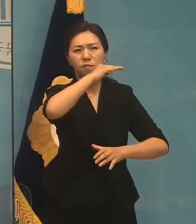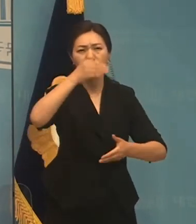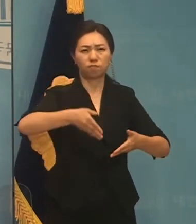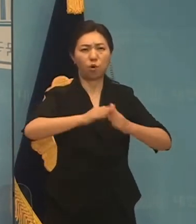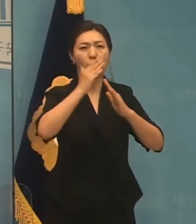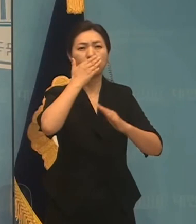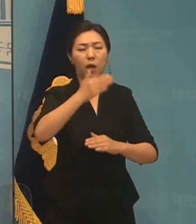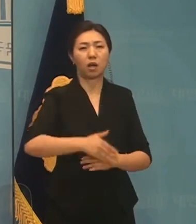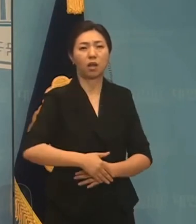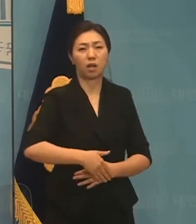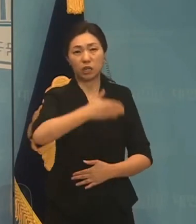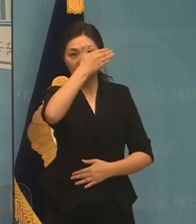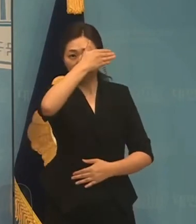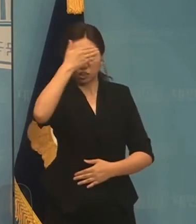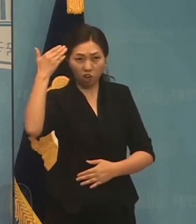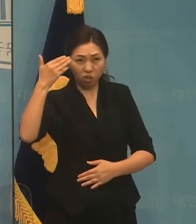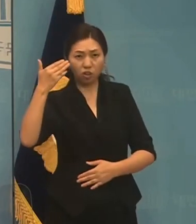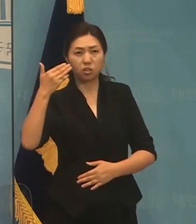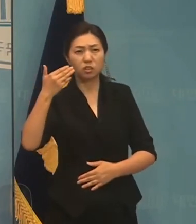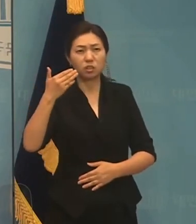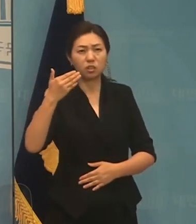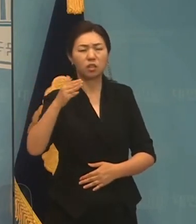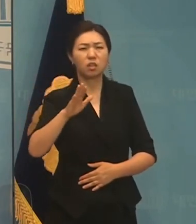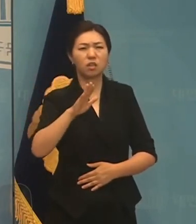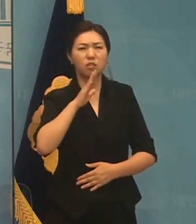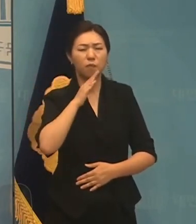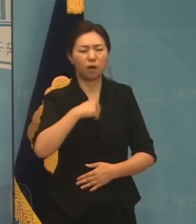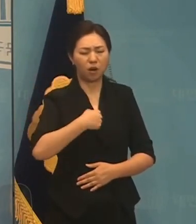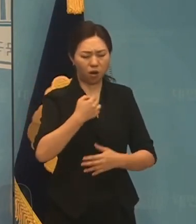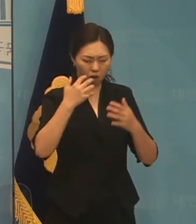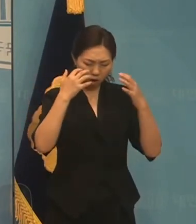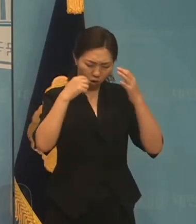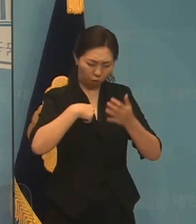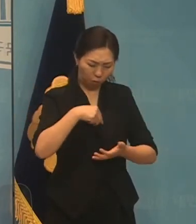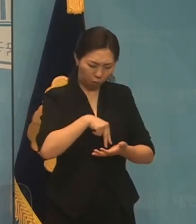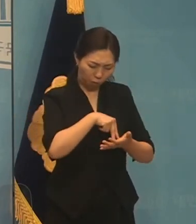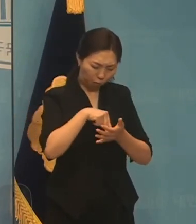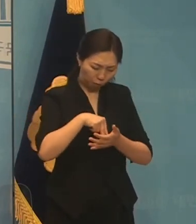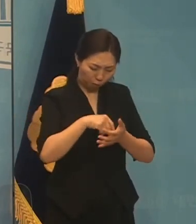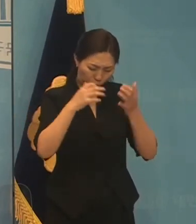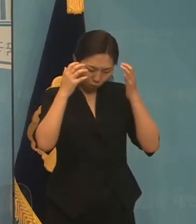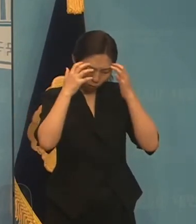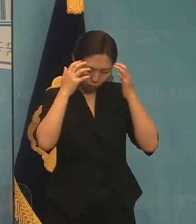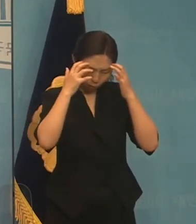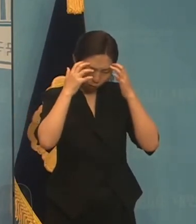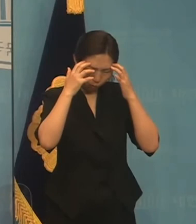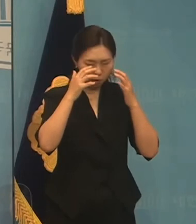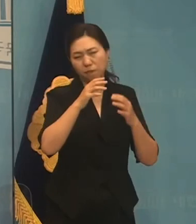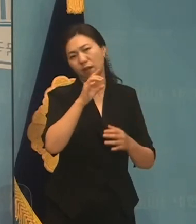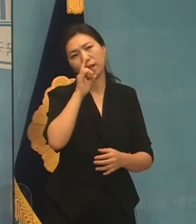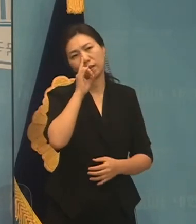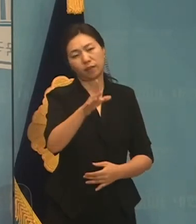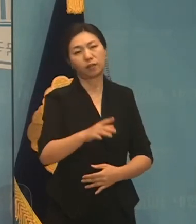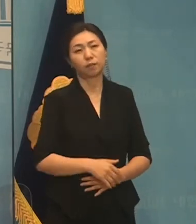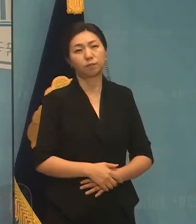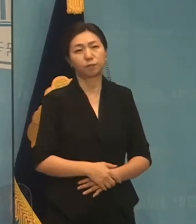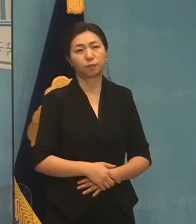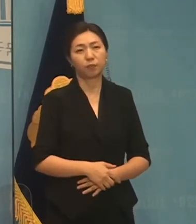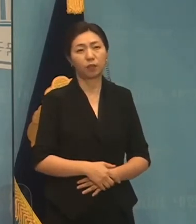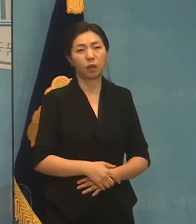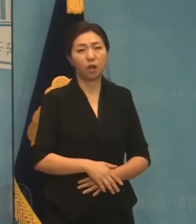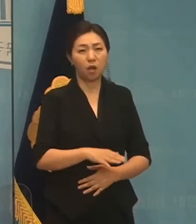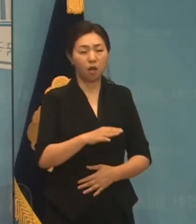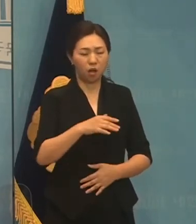청년이 고독에 휩싸여 있어서는 이 나라가 절대로 정상적인